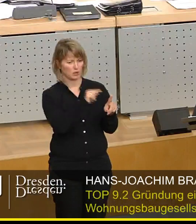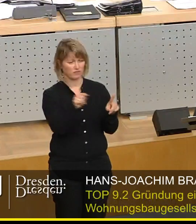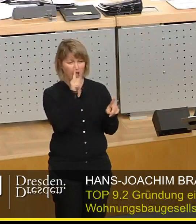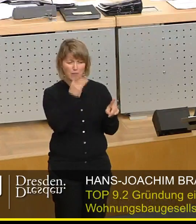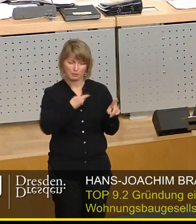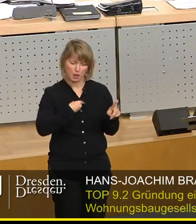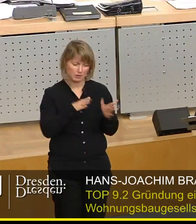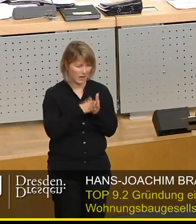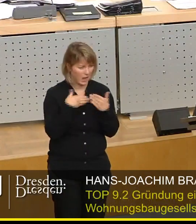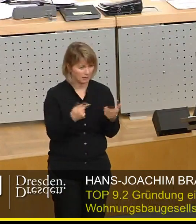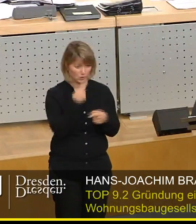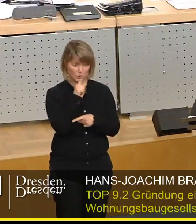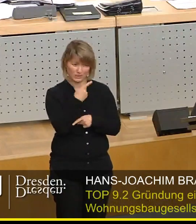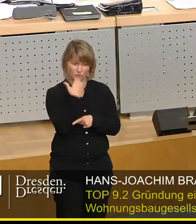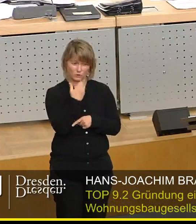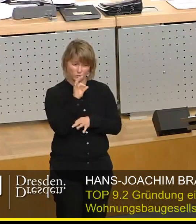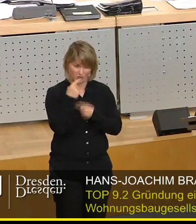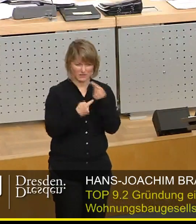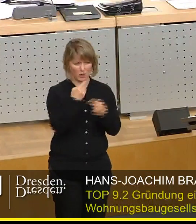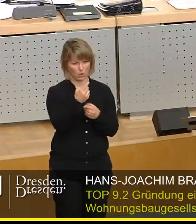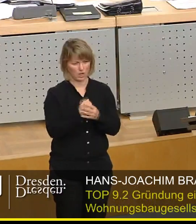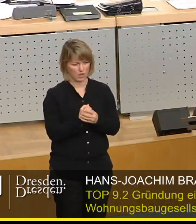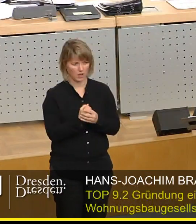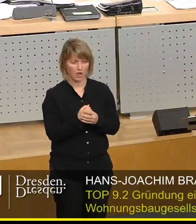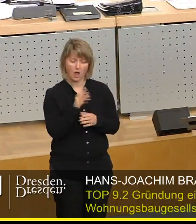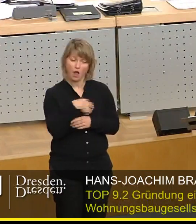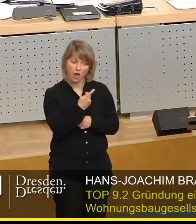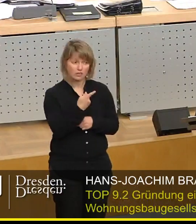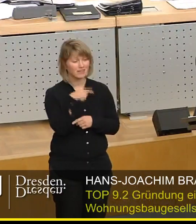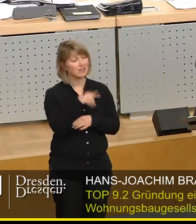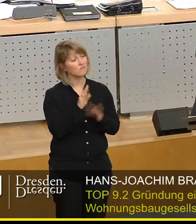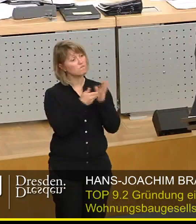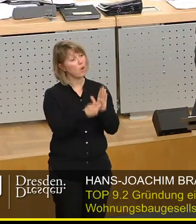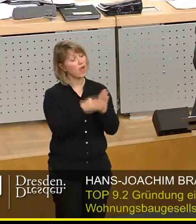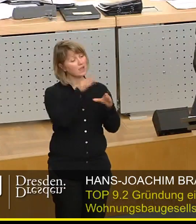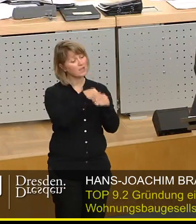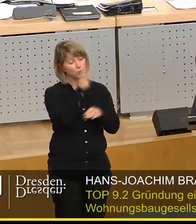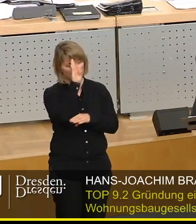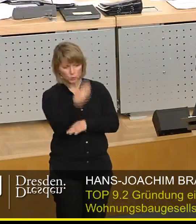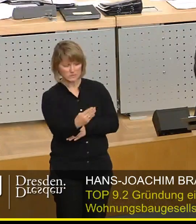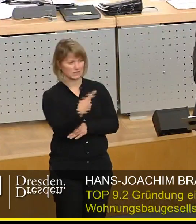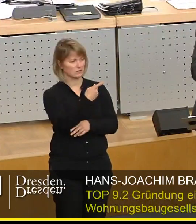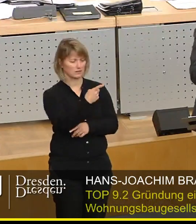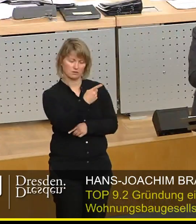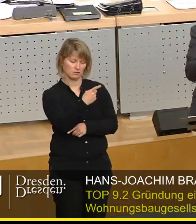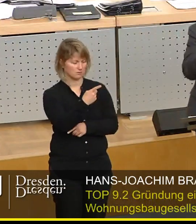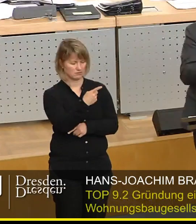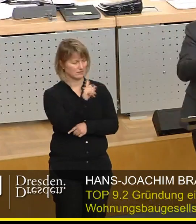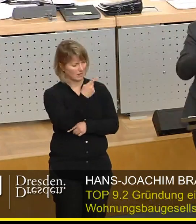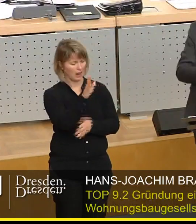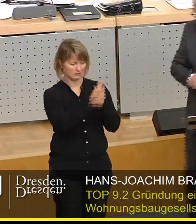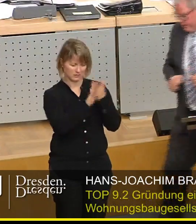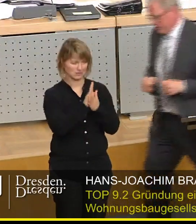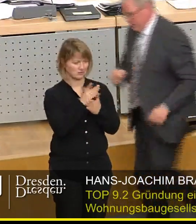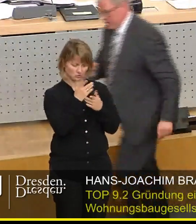erreichen und wir würden das dauerhaft machen Herr Schmedich vielen Dank Sie haben den Unsinn dieser Vorlage selber hier in nicht zu überbietender Deutlichkeit